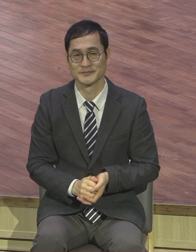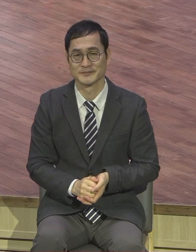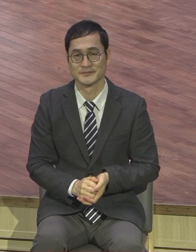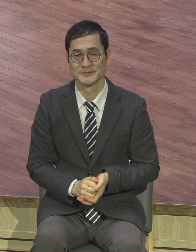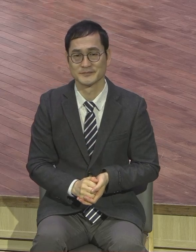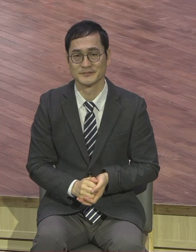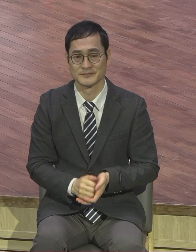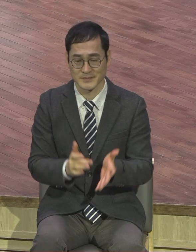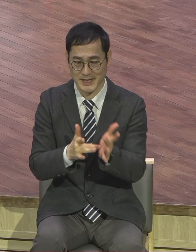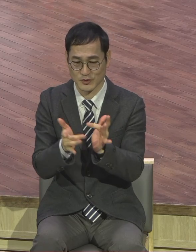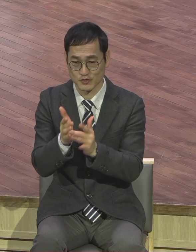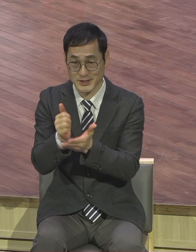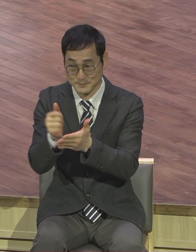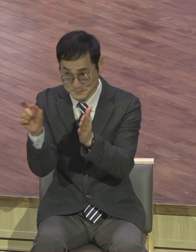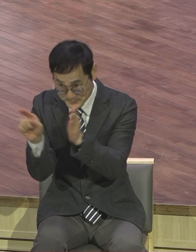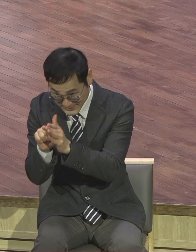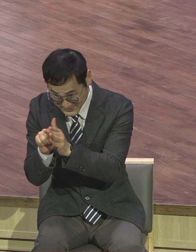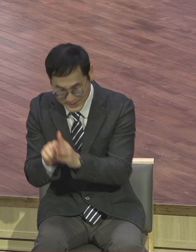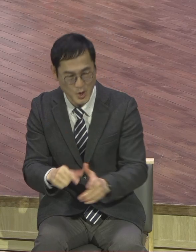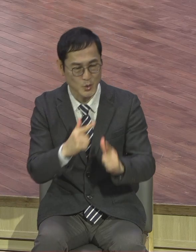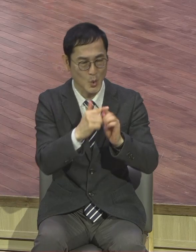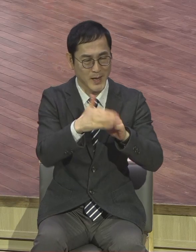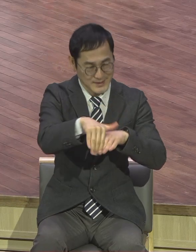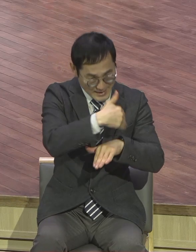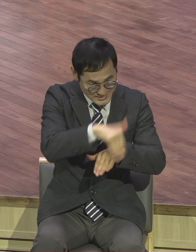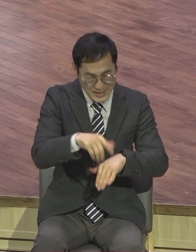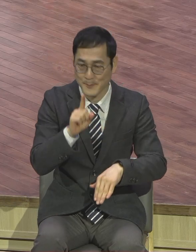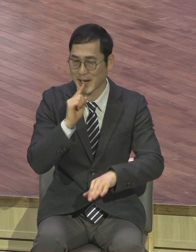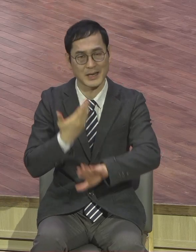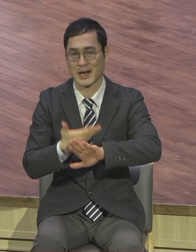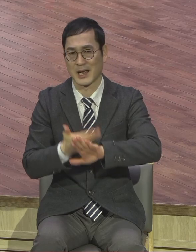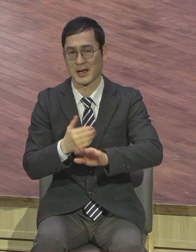교회 다닌다 하는 말하고 달라요. 나 예수 안다 하는 말과 달라요.